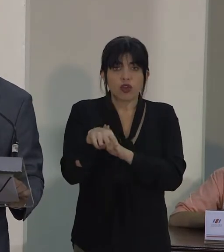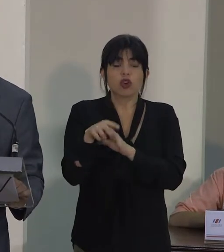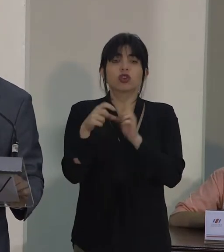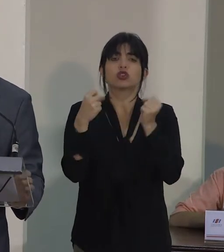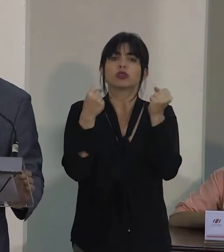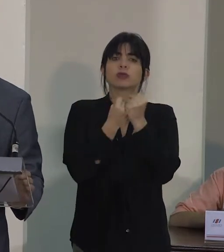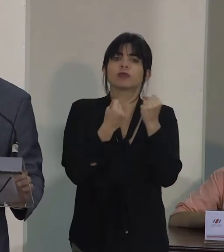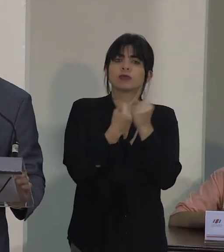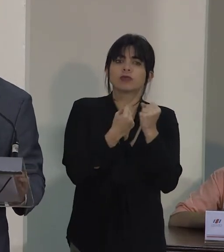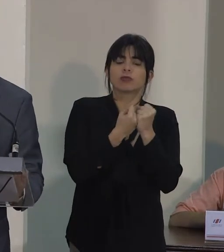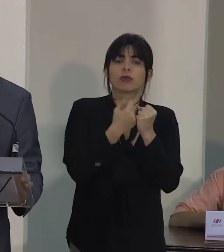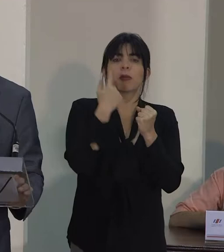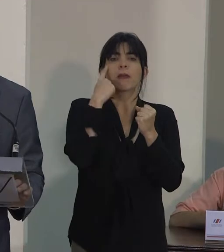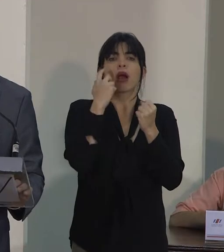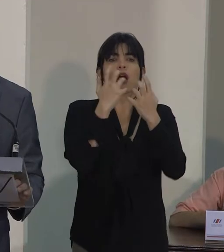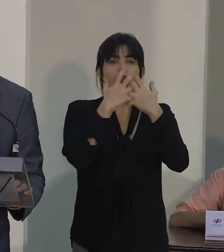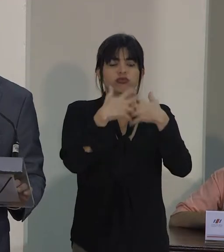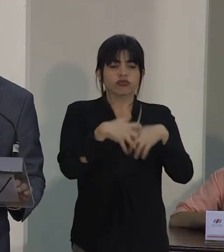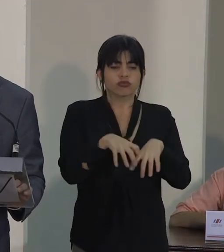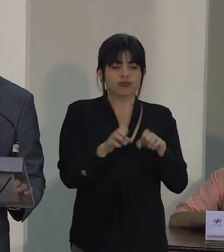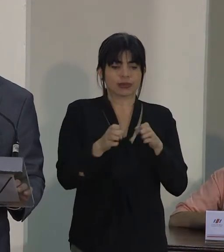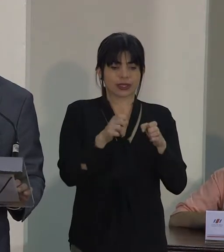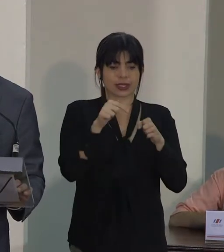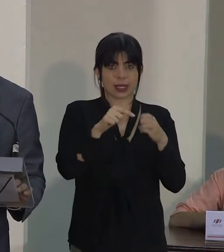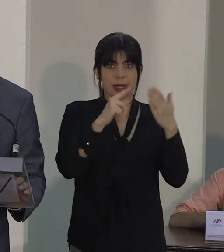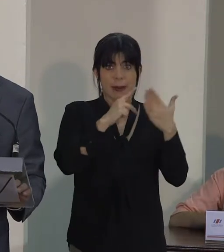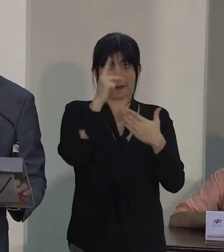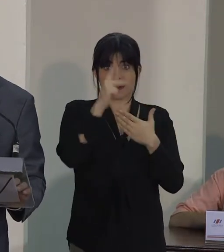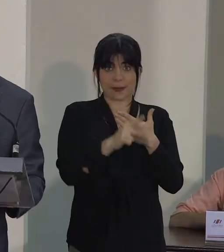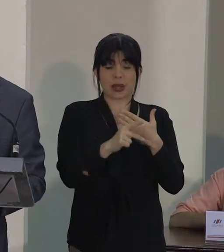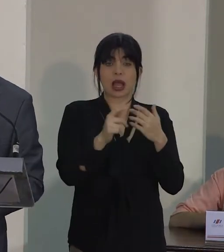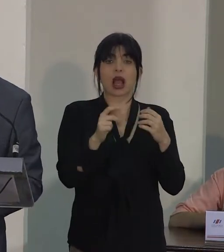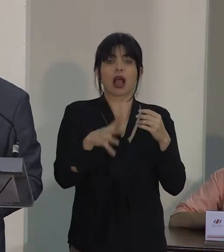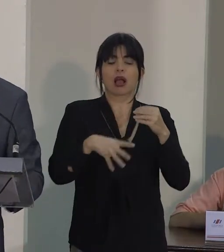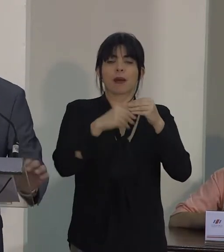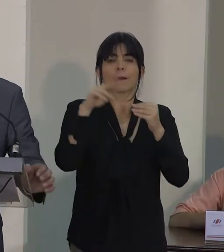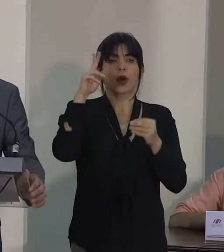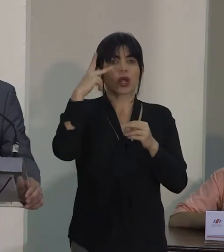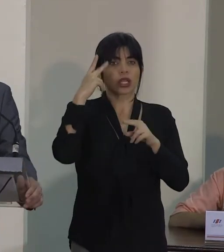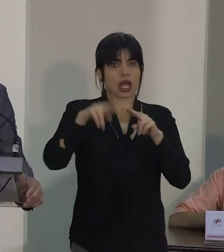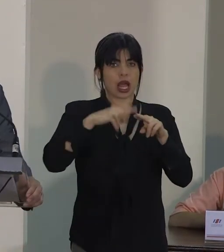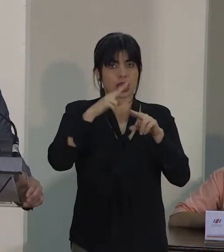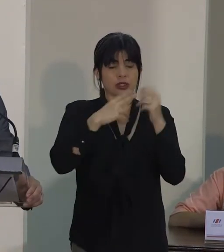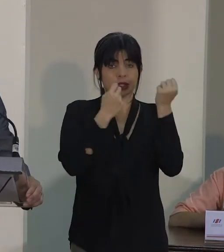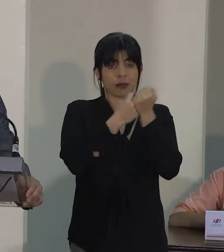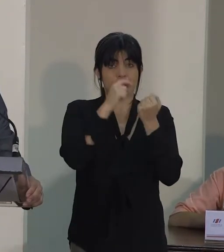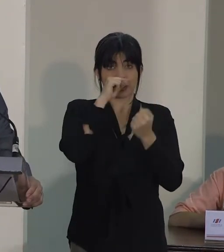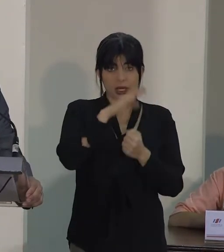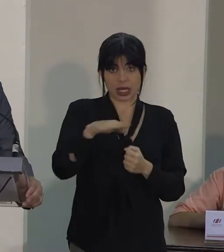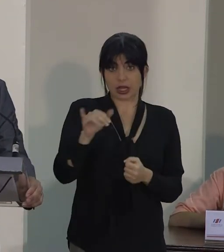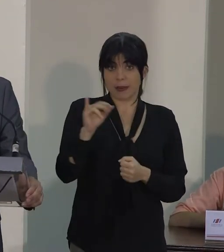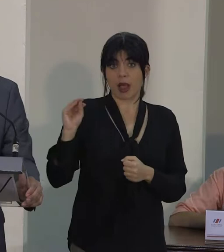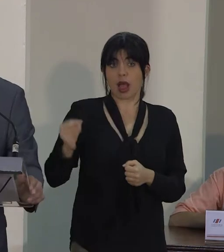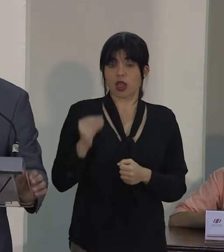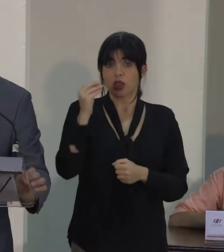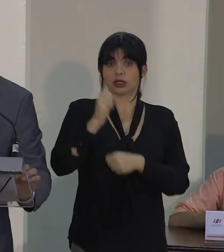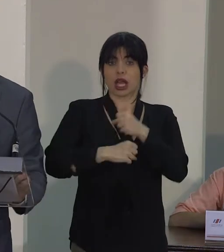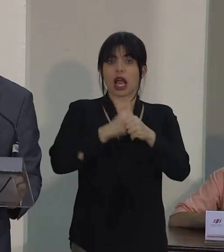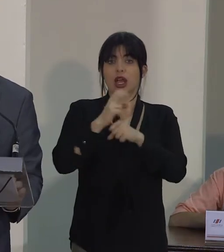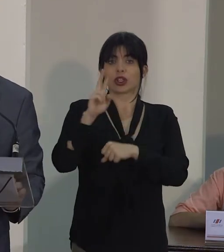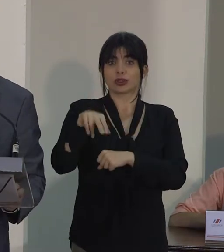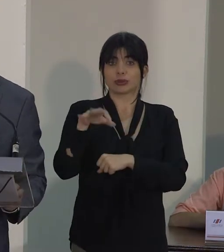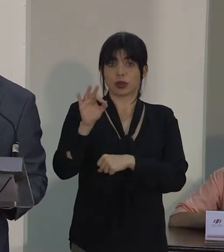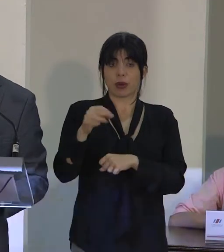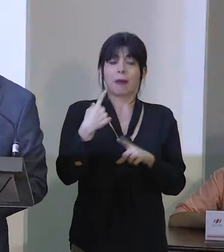esforzado por alinear las estrategias de este plan con la Política Nacional para la Niñez y la Adolescencia del año 2009